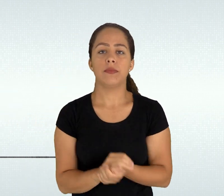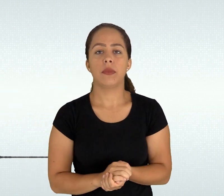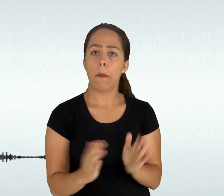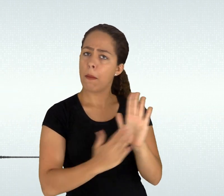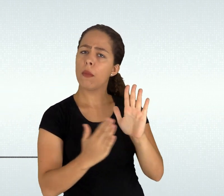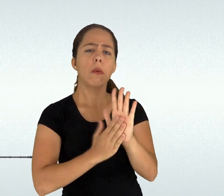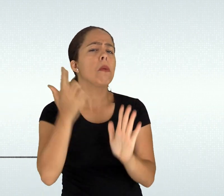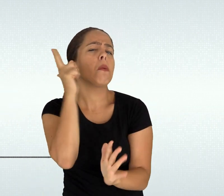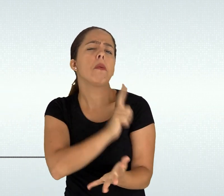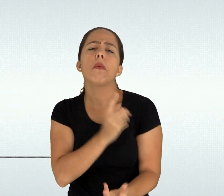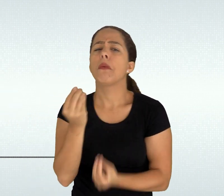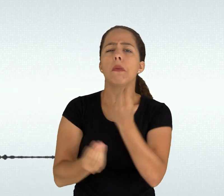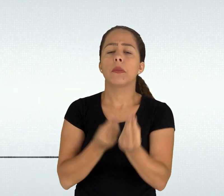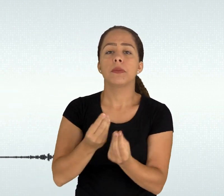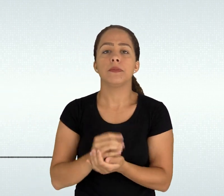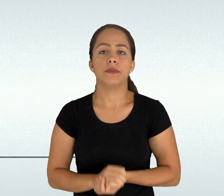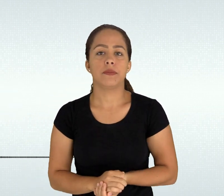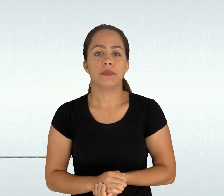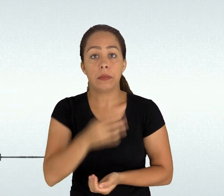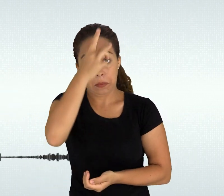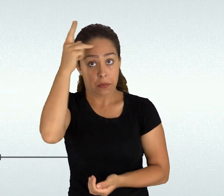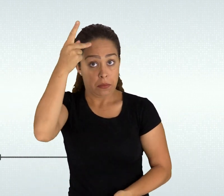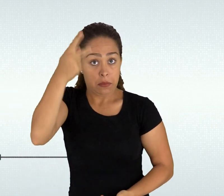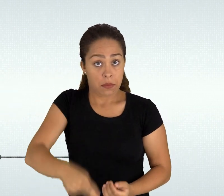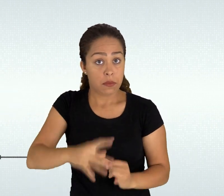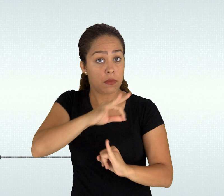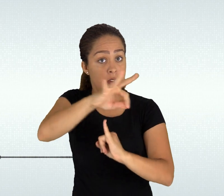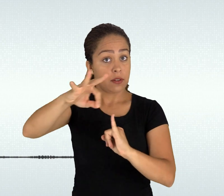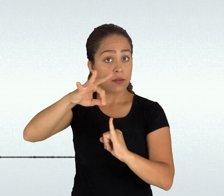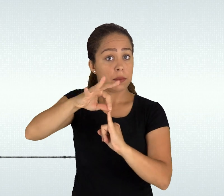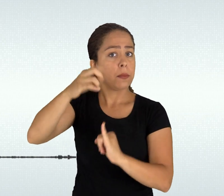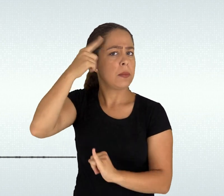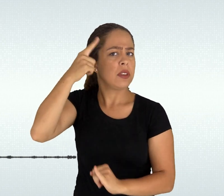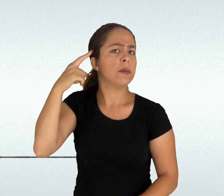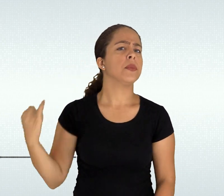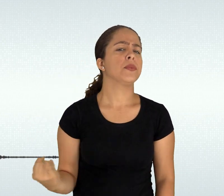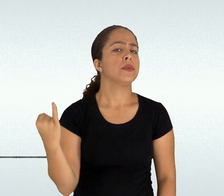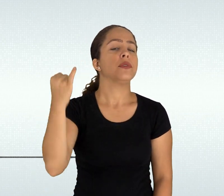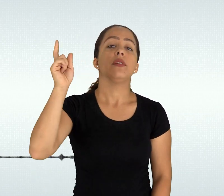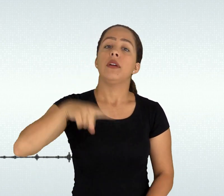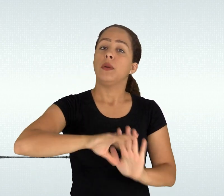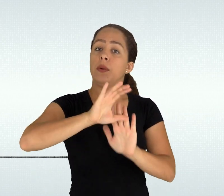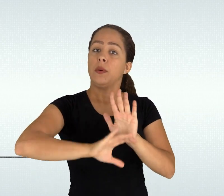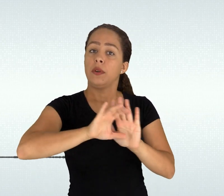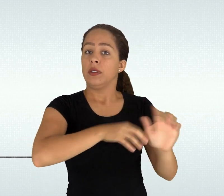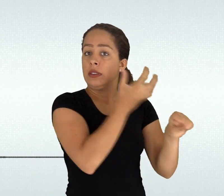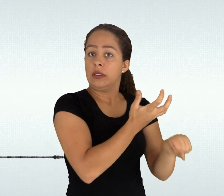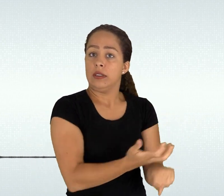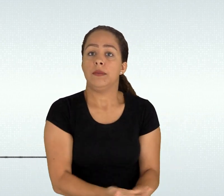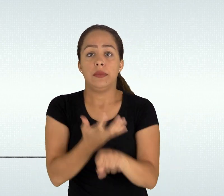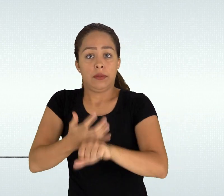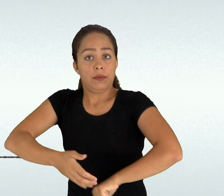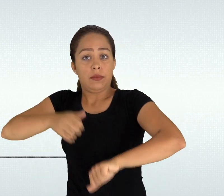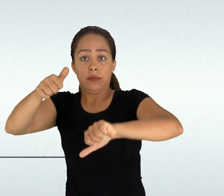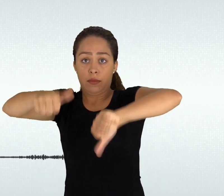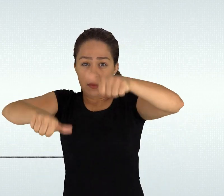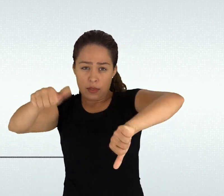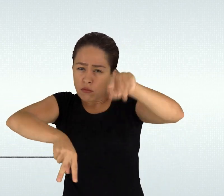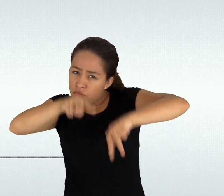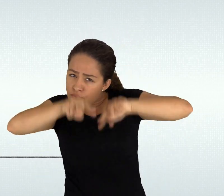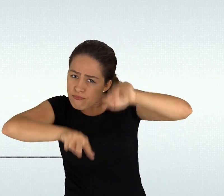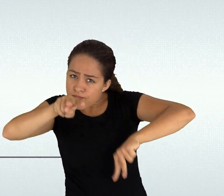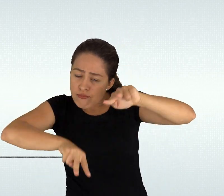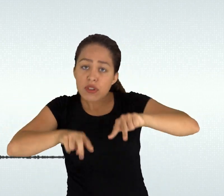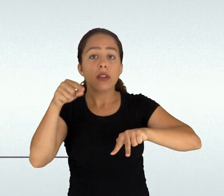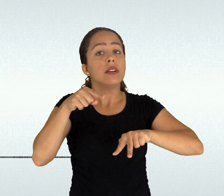atuais méritos que não são poucos comecemos a nos encaminhar na direção daquilo que ainda não somos